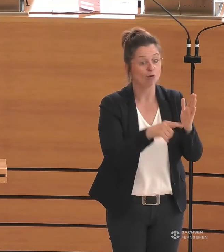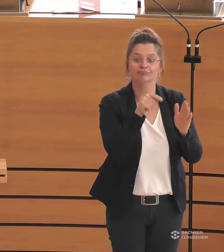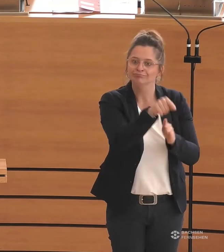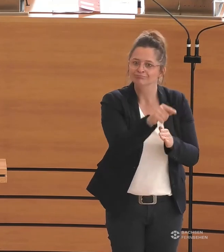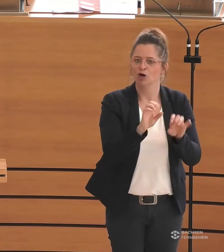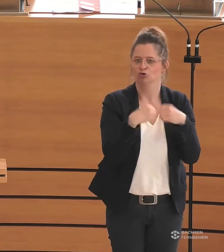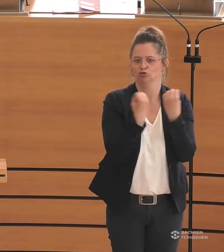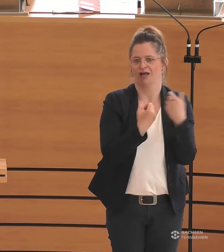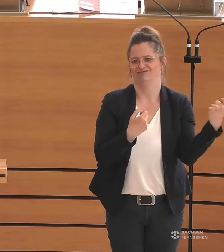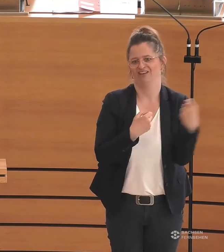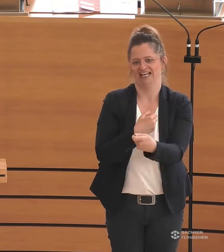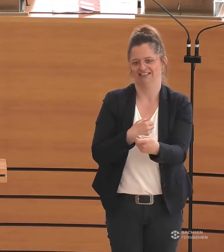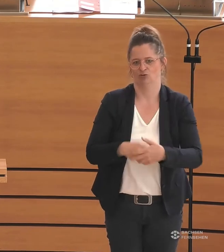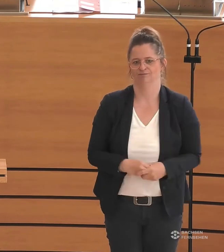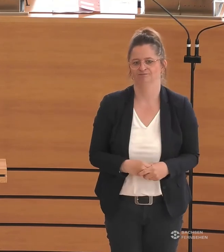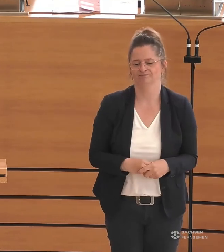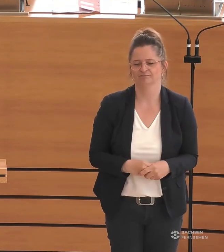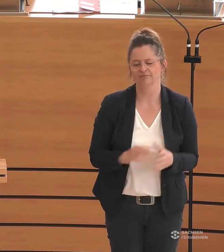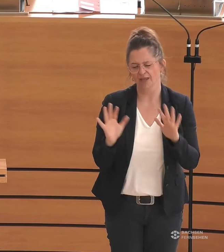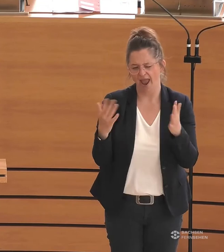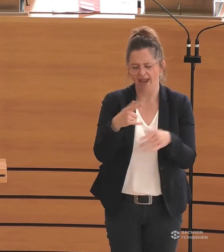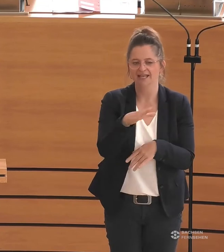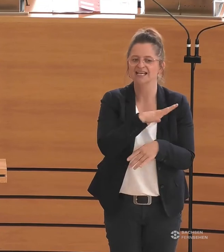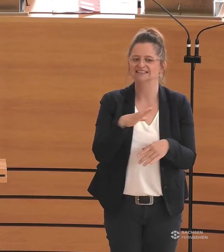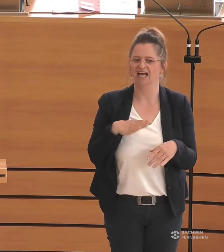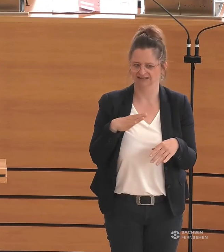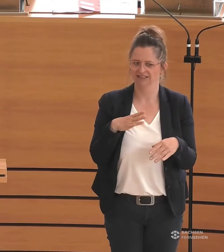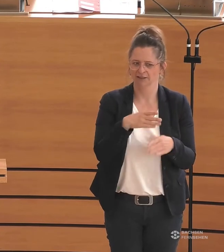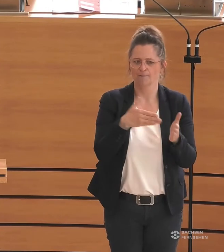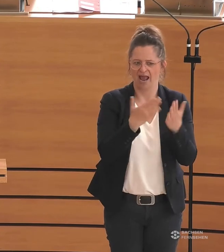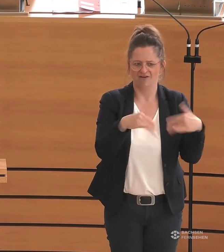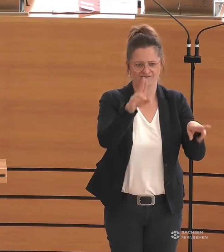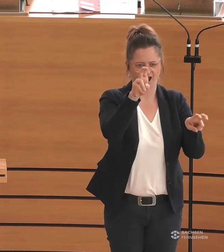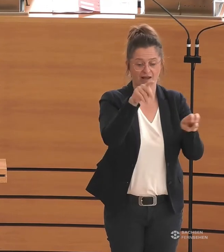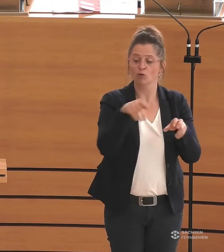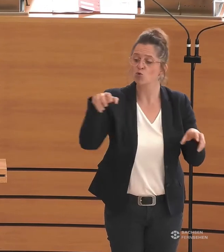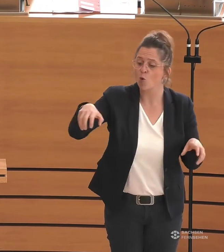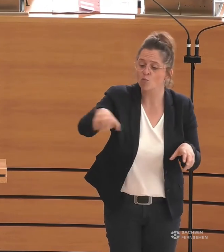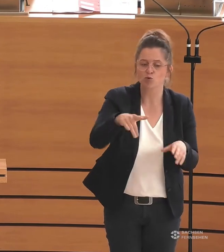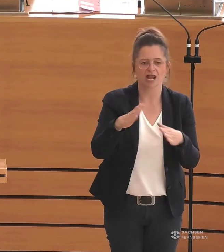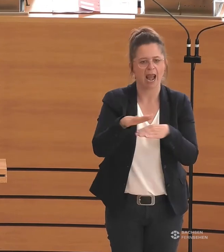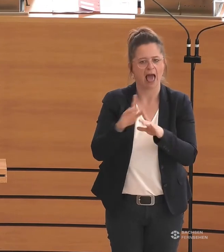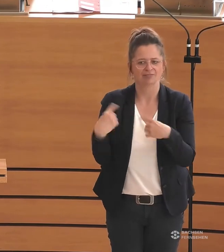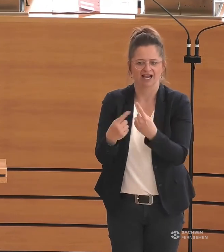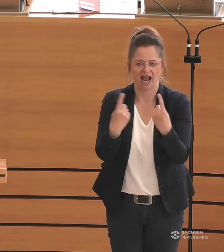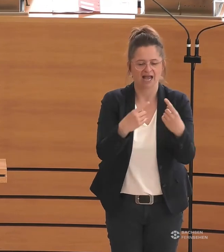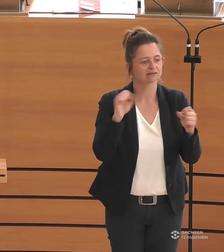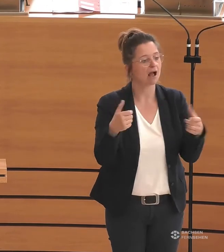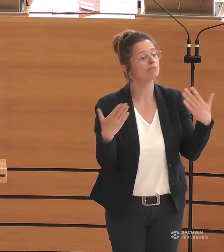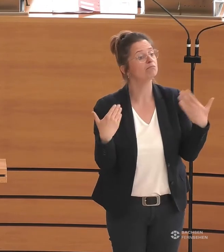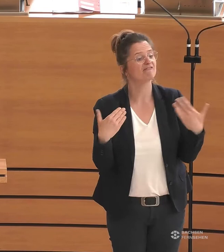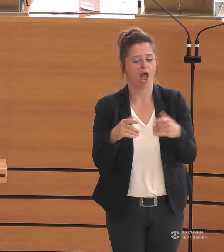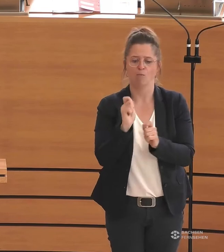finanziert wird. Ähnlich verhält es sich mit dem Projekt Sachsen barrierefrei. Hier können die Kommunen und Landkreise sich um Mittel bewerben,